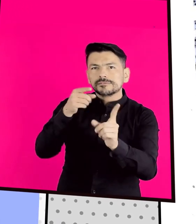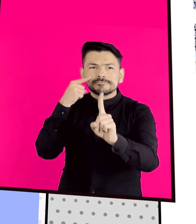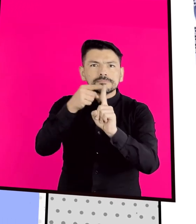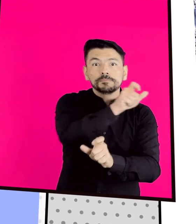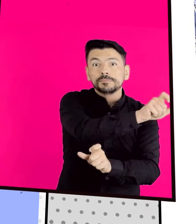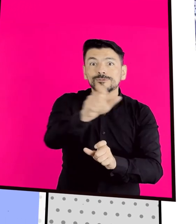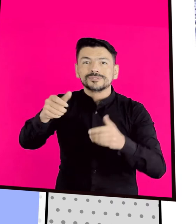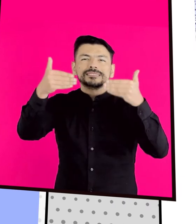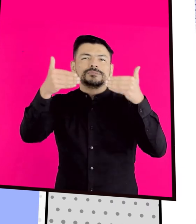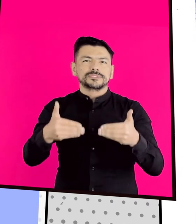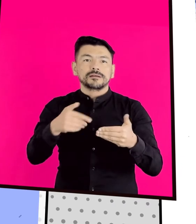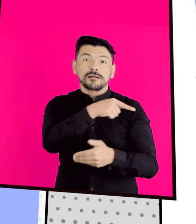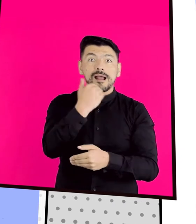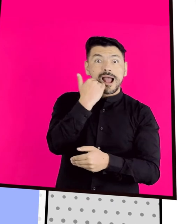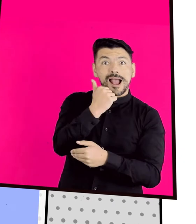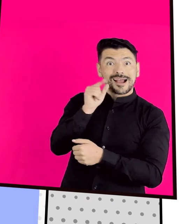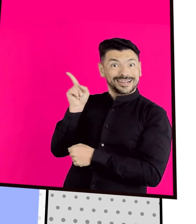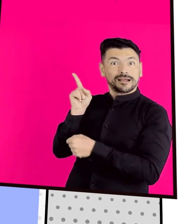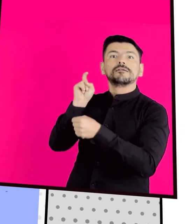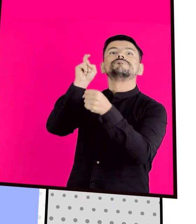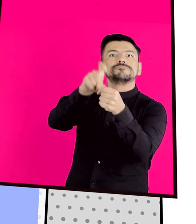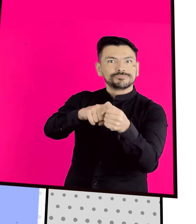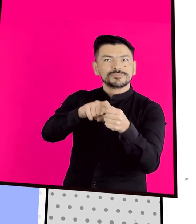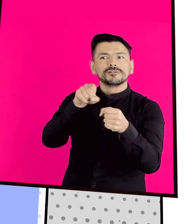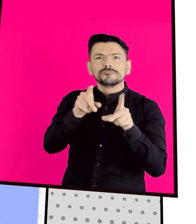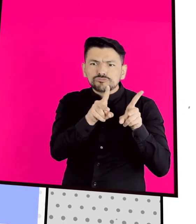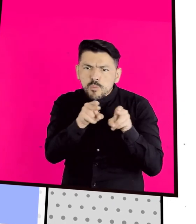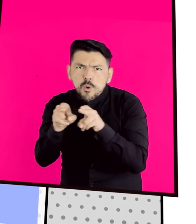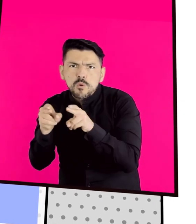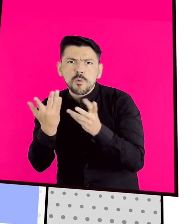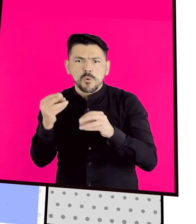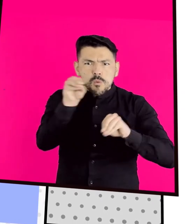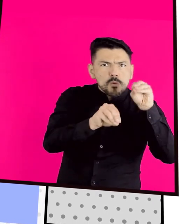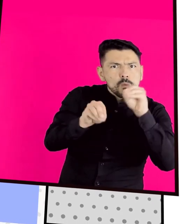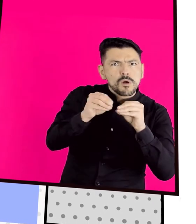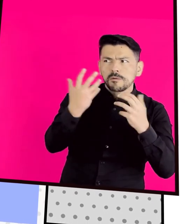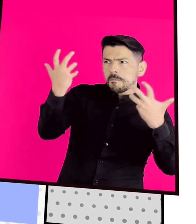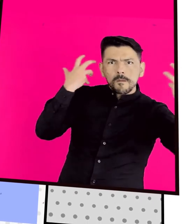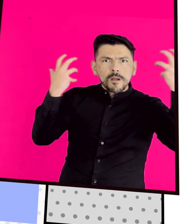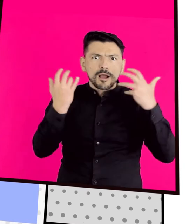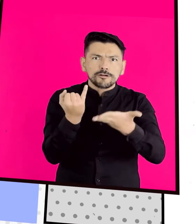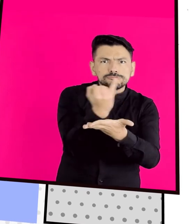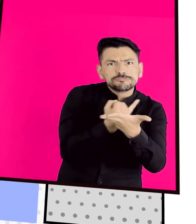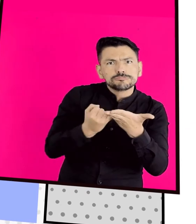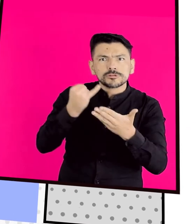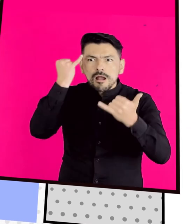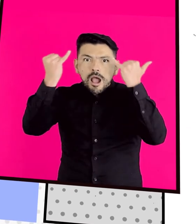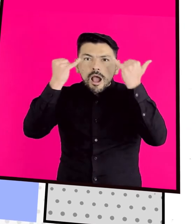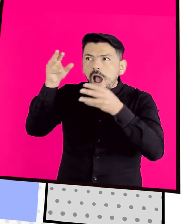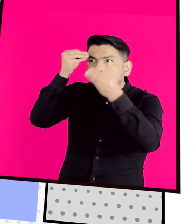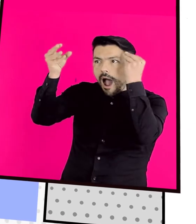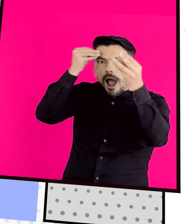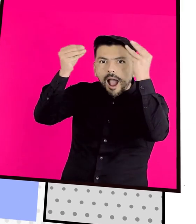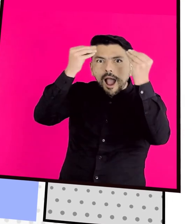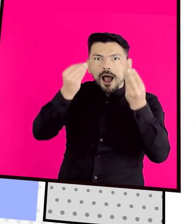Ministerio TIC, Mayra Alejandra aprendió a usar herramientas de diseño gráfico y edición audiovisual, que le han